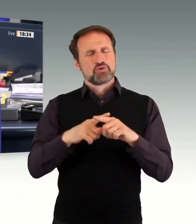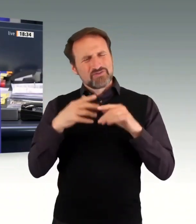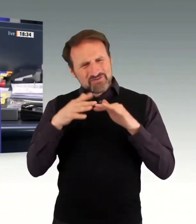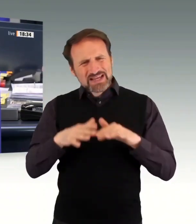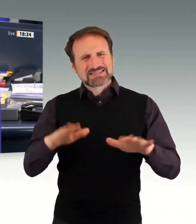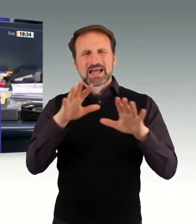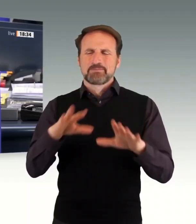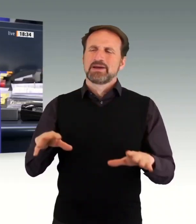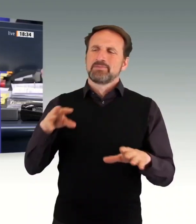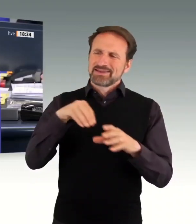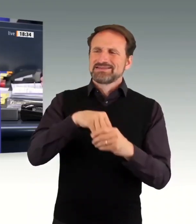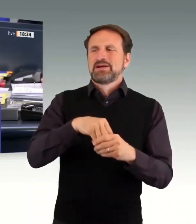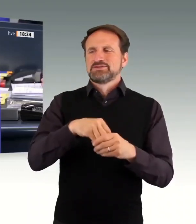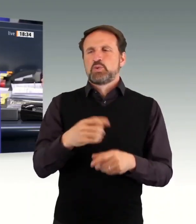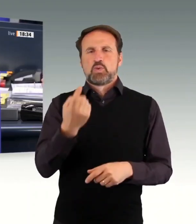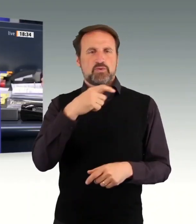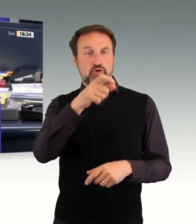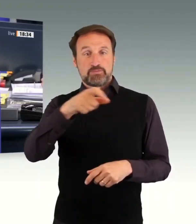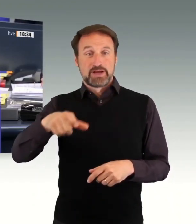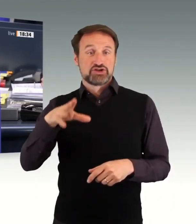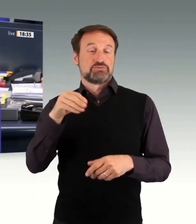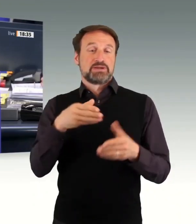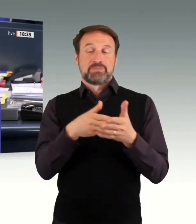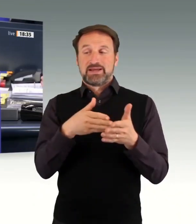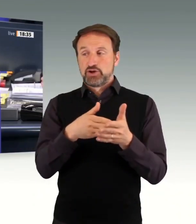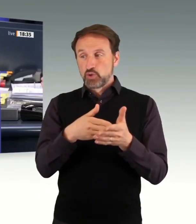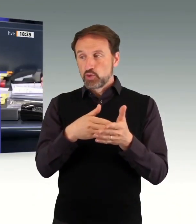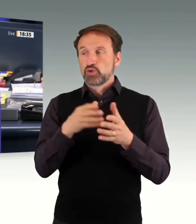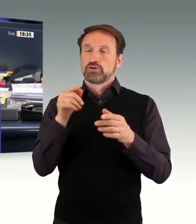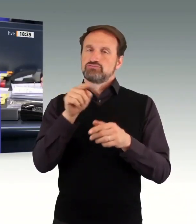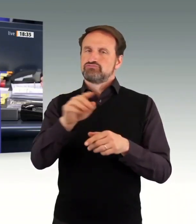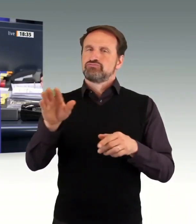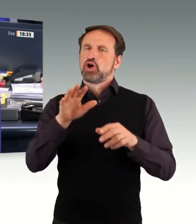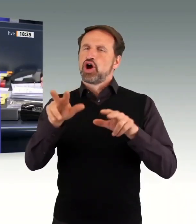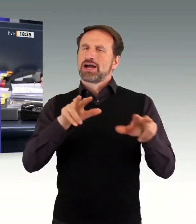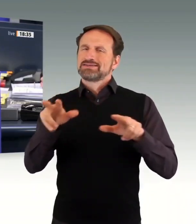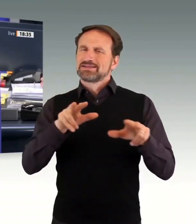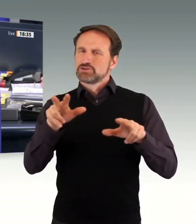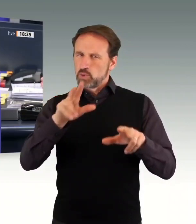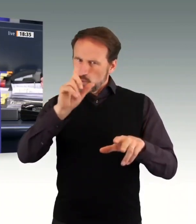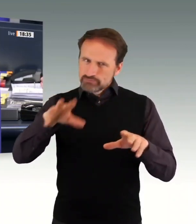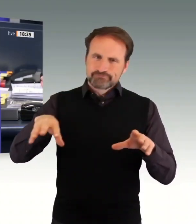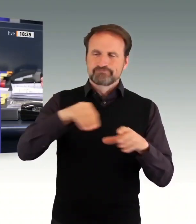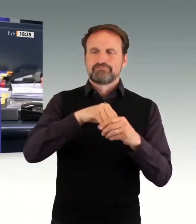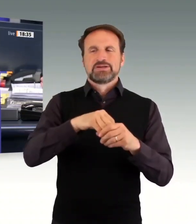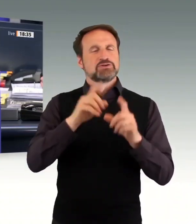garantieren. Für die Aussprache ist eine Dauer von 39 Minuten beschlossen.